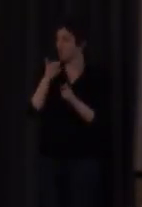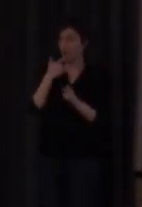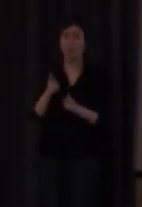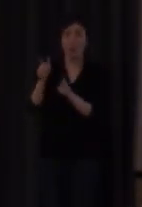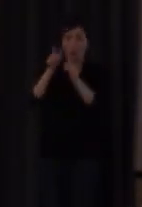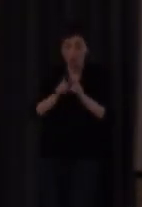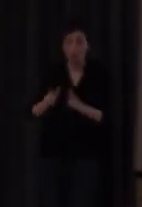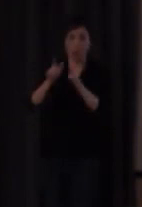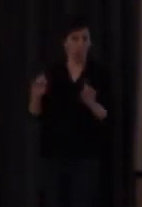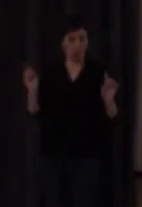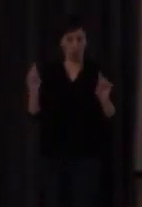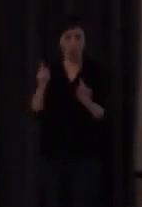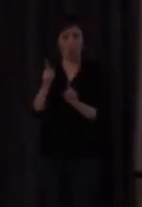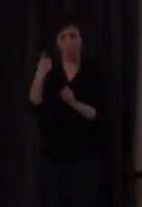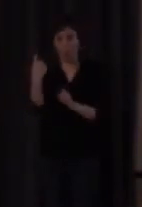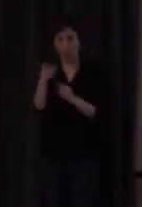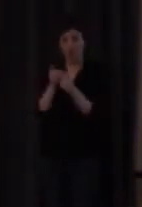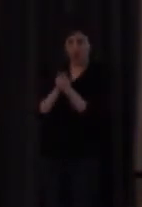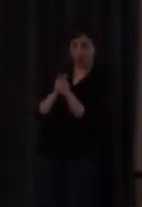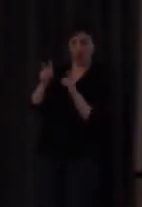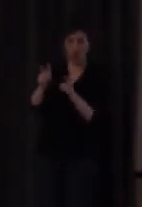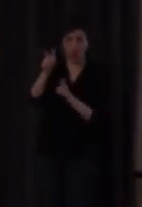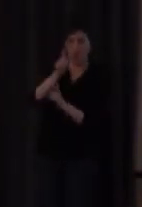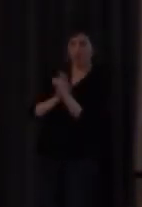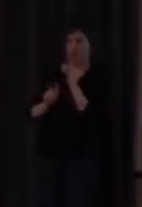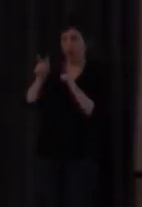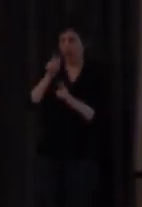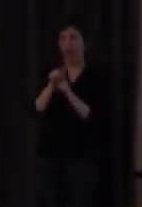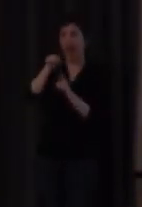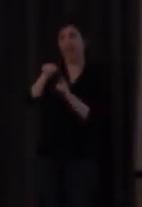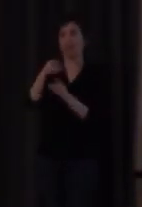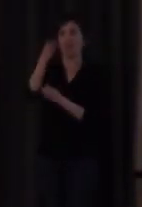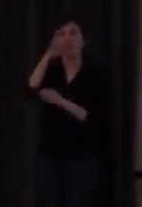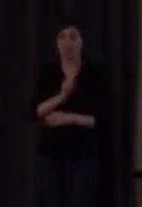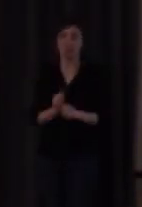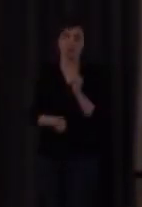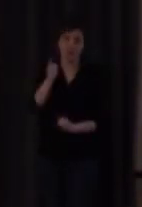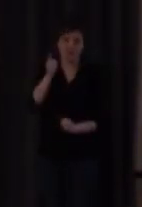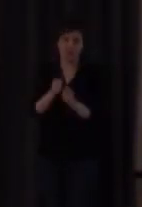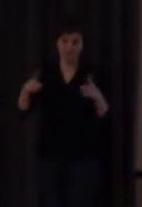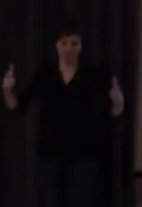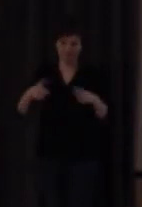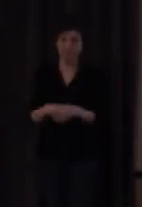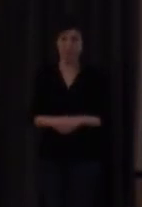dos al mismo tiempo sino primero una y después la otra ahí los errores son más frecuentes